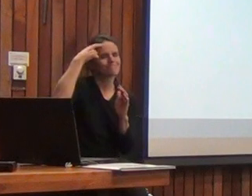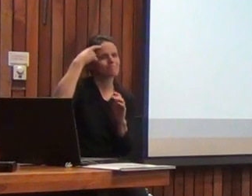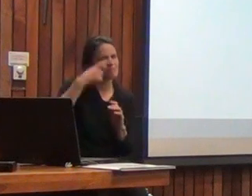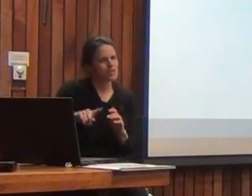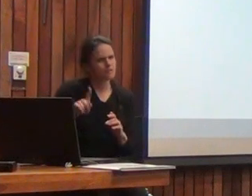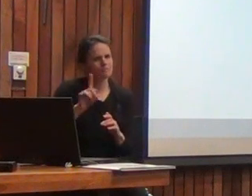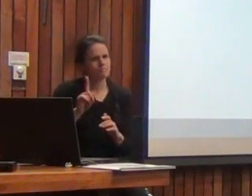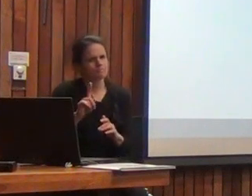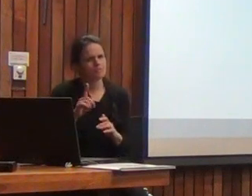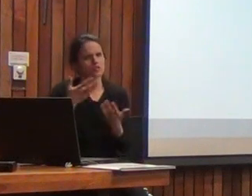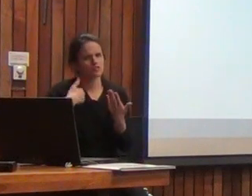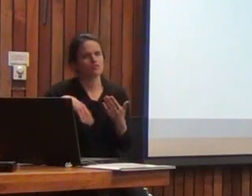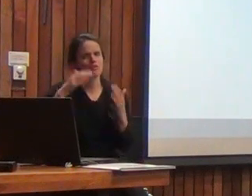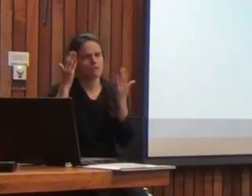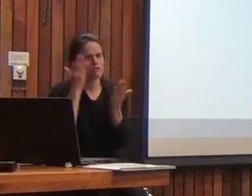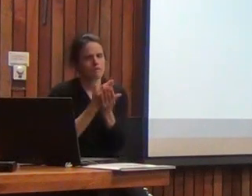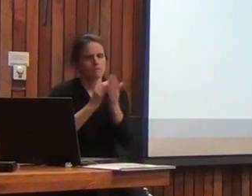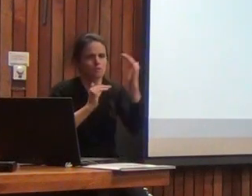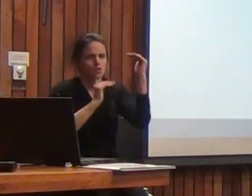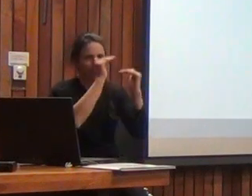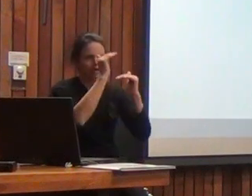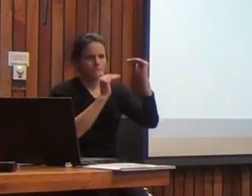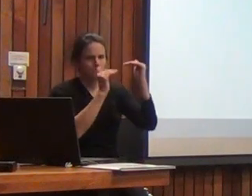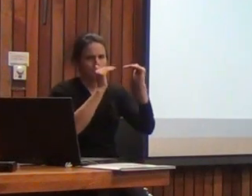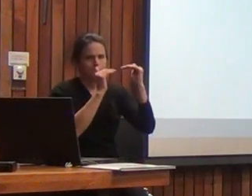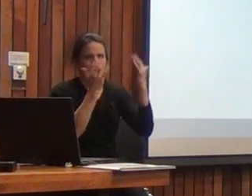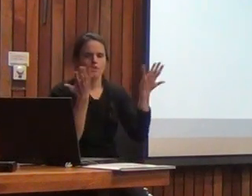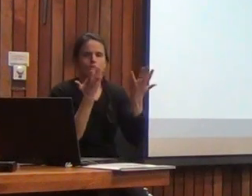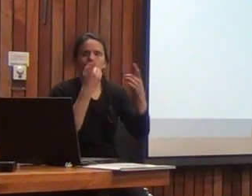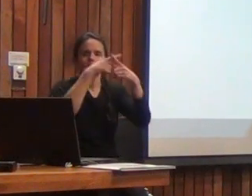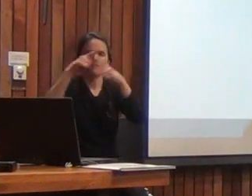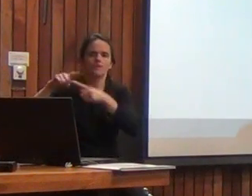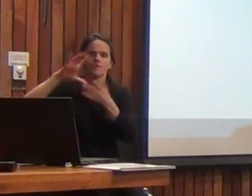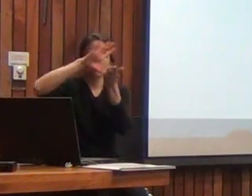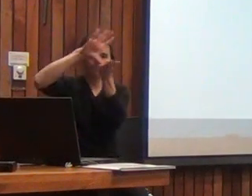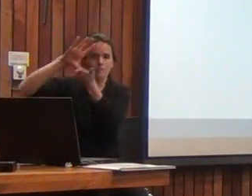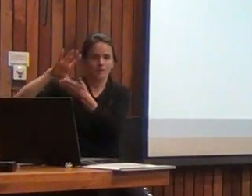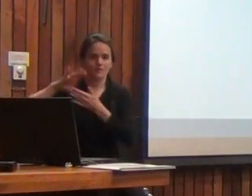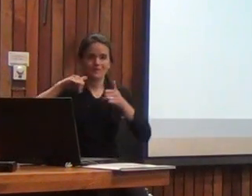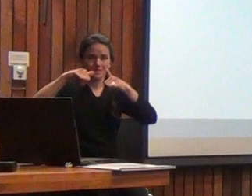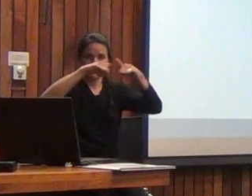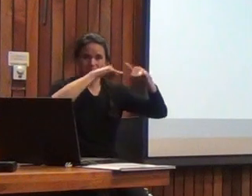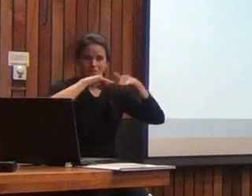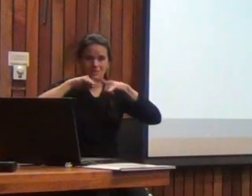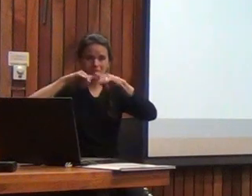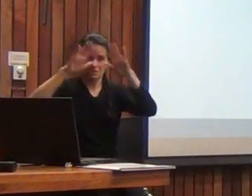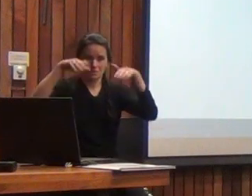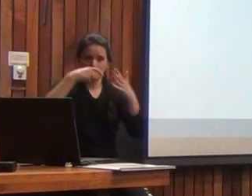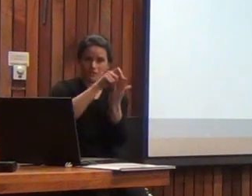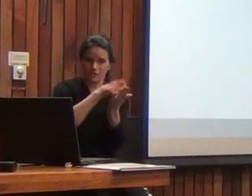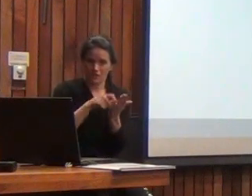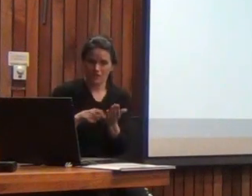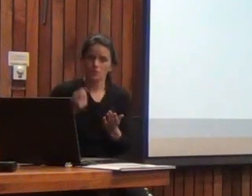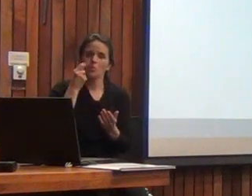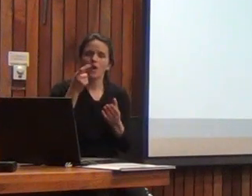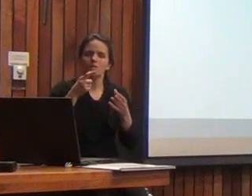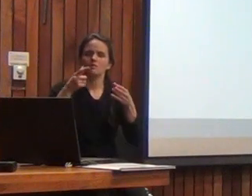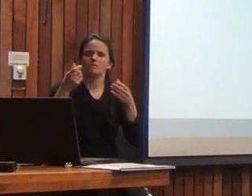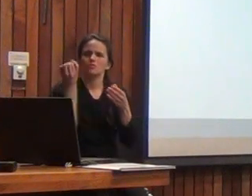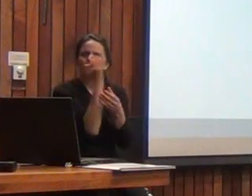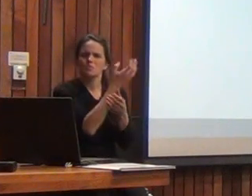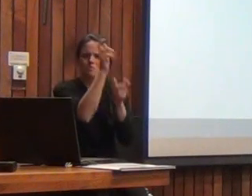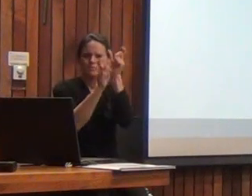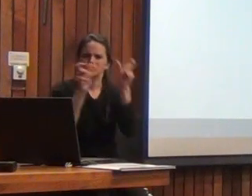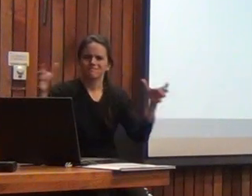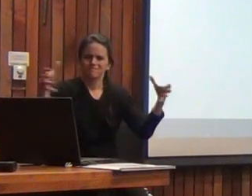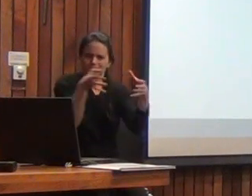creo que sería bueno que comparáramos cómo en distintos países se ha estandarizado esta escala y cuáles han sido los tamaños muestrales que han ocupado